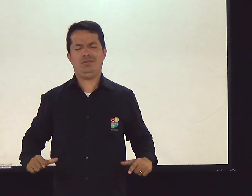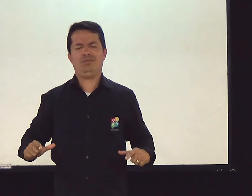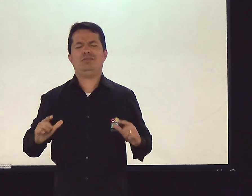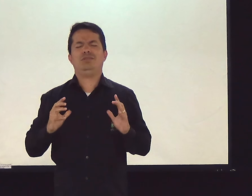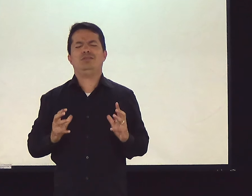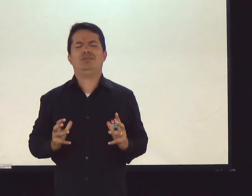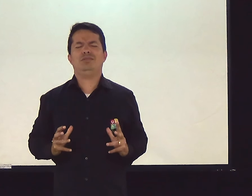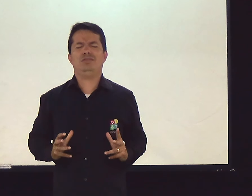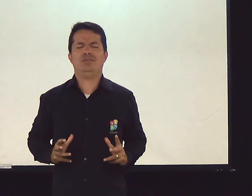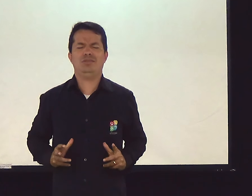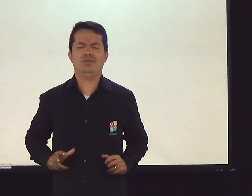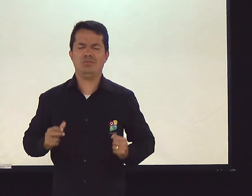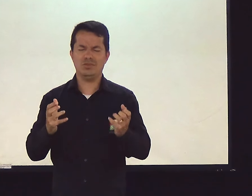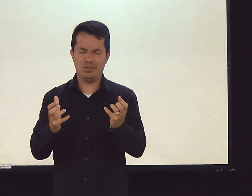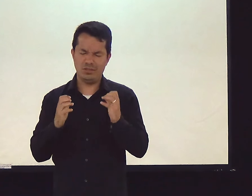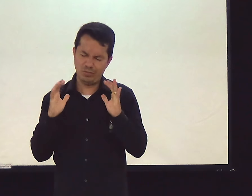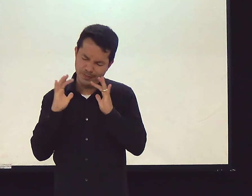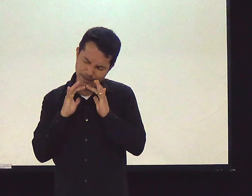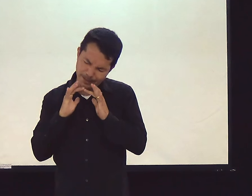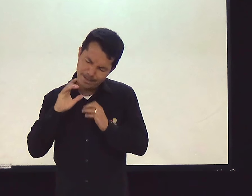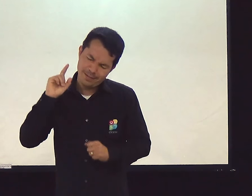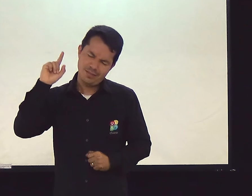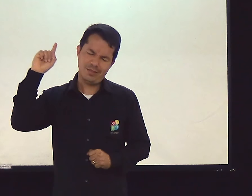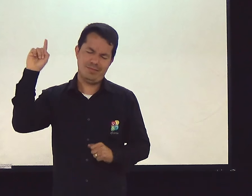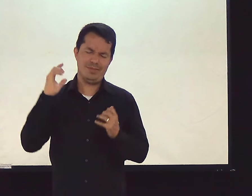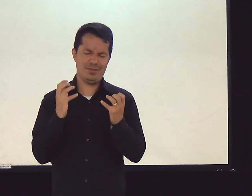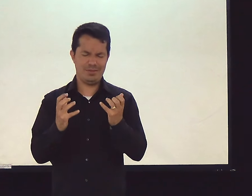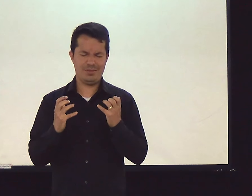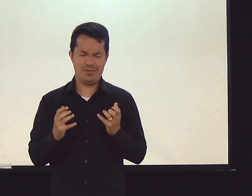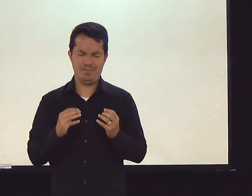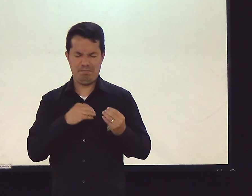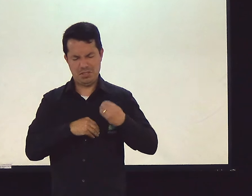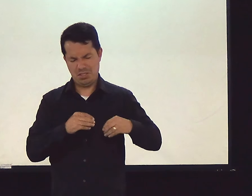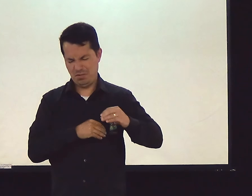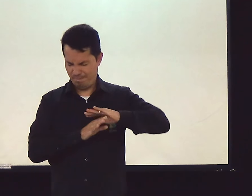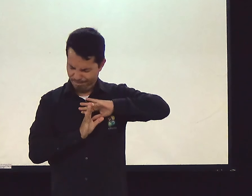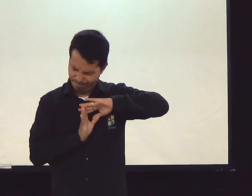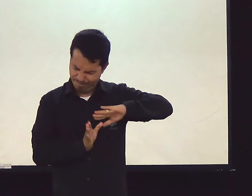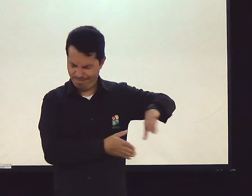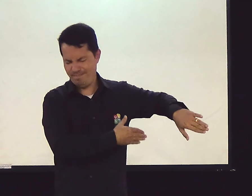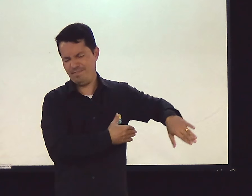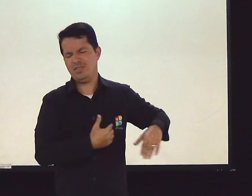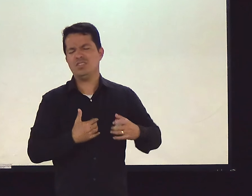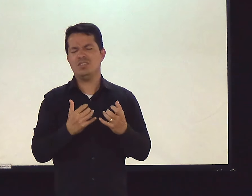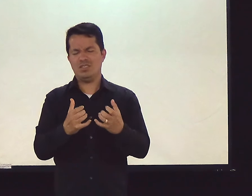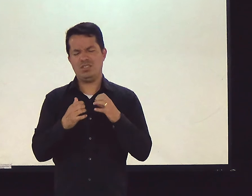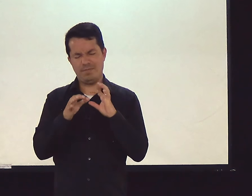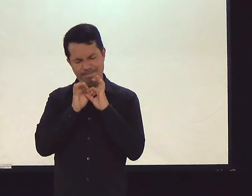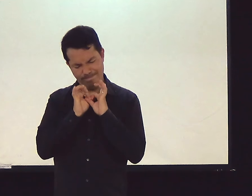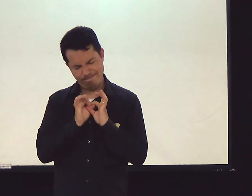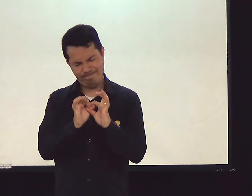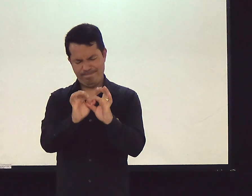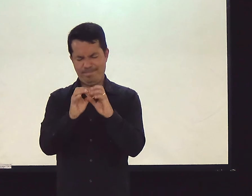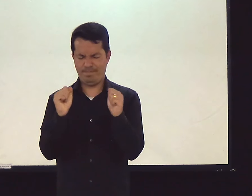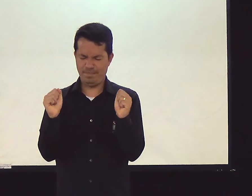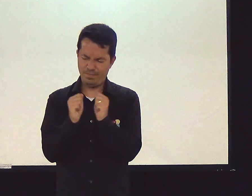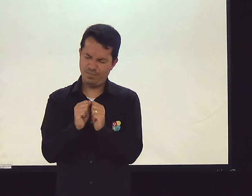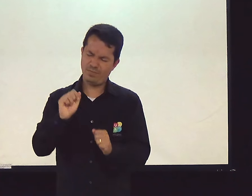Eu quero me purificar. Eu quero me limpar. Eu quero estar em comunhão com o Senhor. Eu quero tirar toda essa sujeira, todo esse pecado de mim.